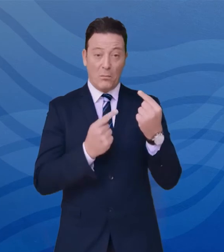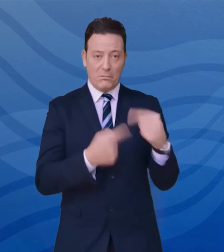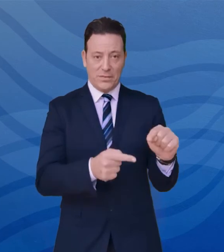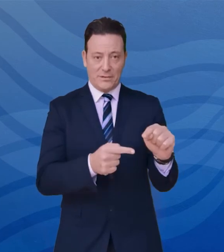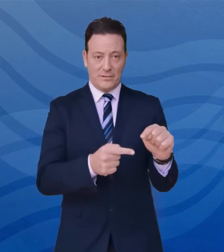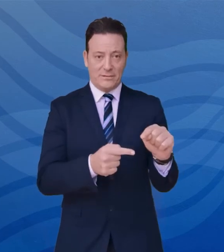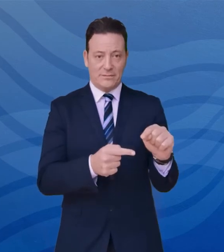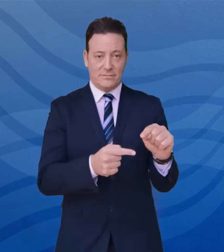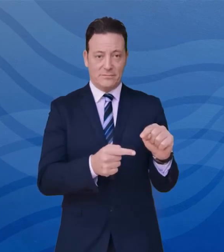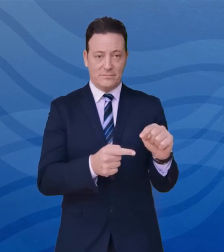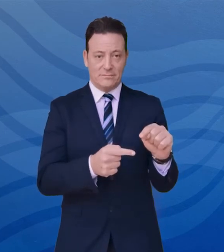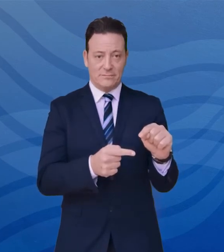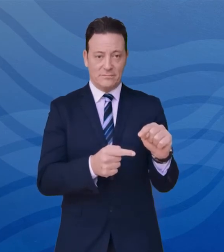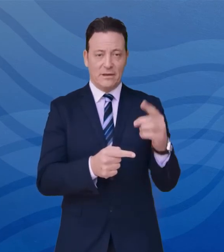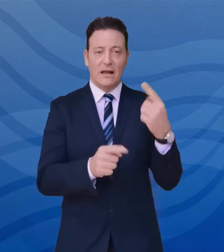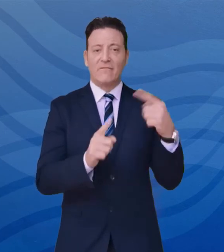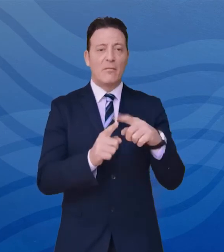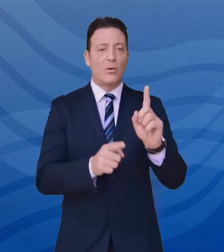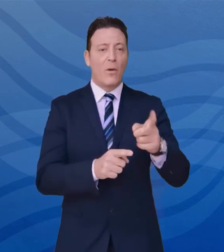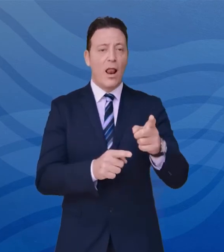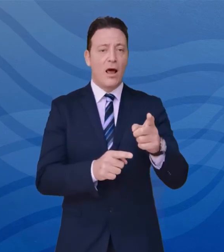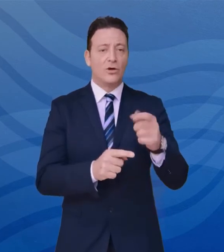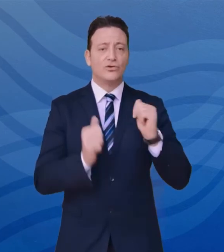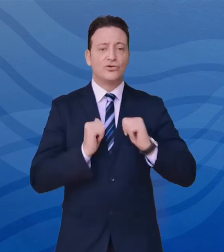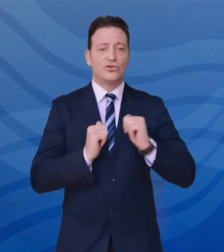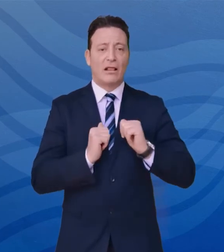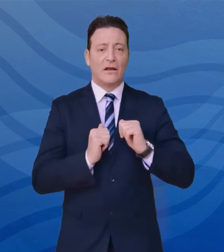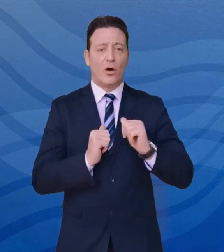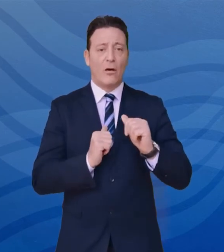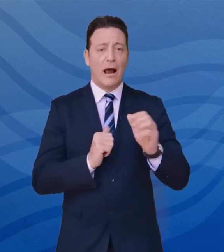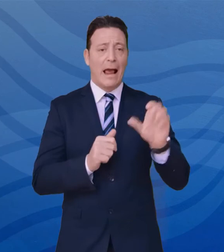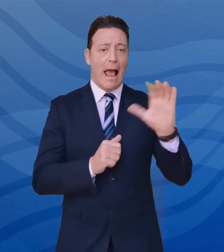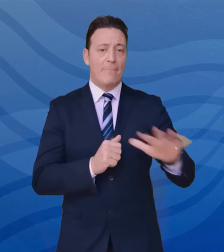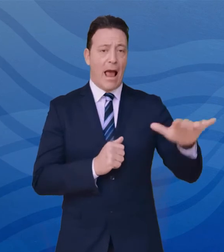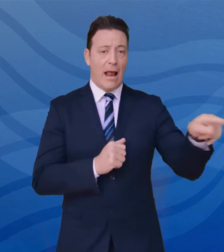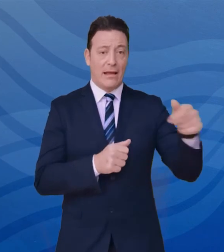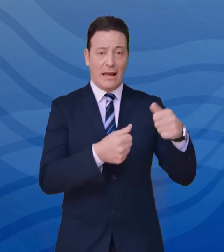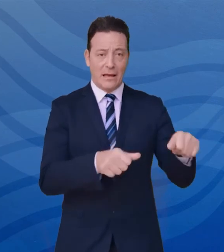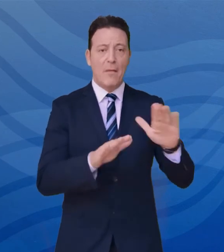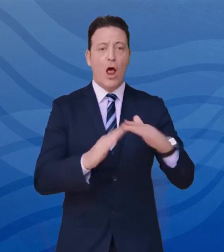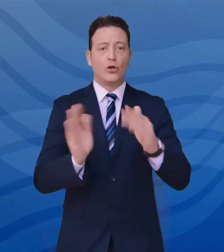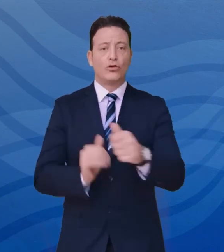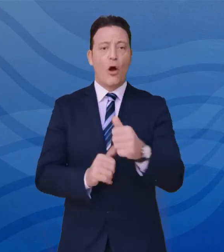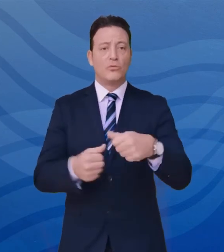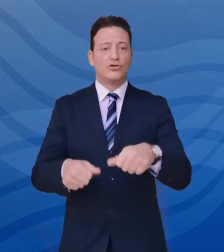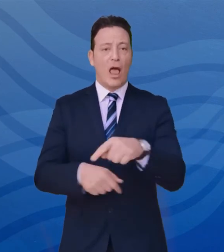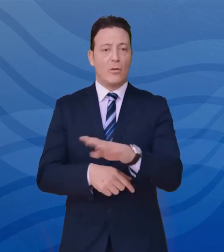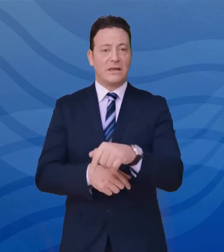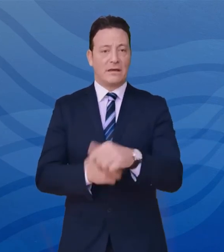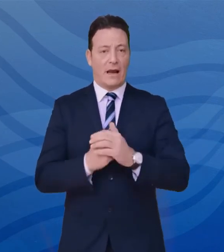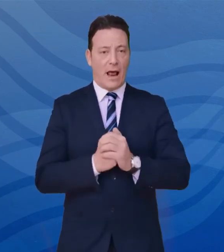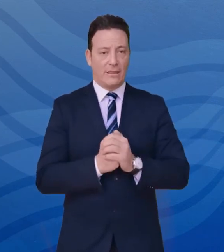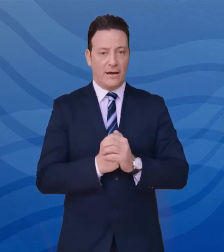riferito ad un cittadino residente in Campania ma domiciliato in Basilicata.